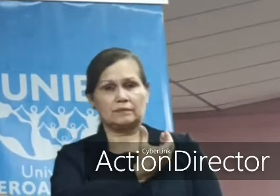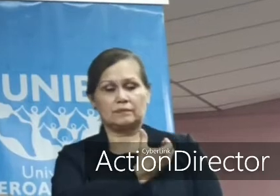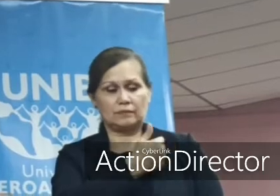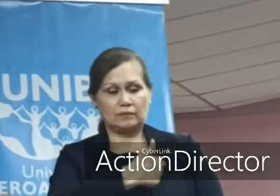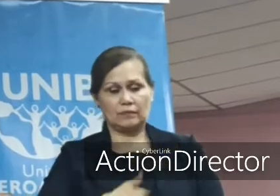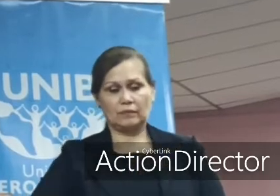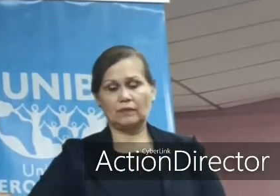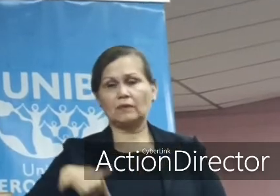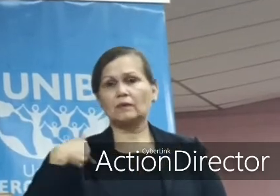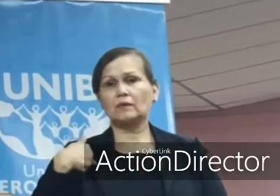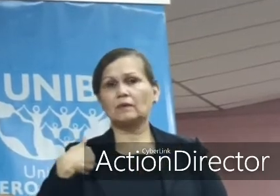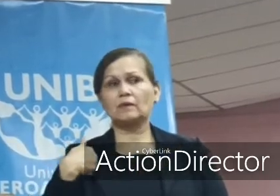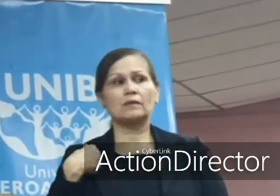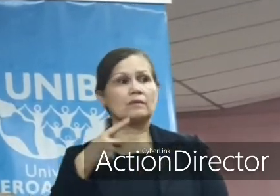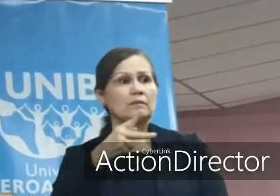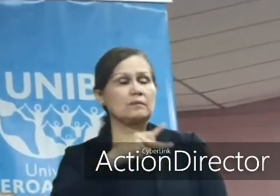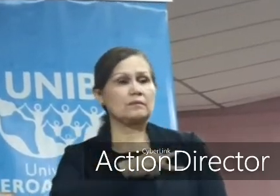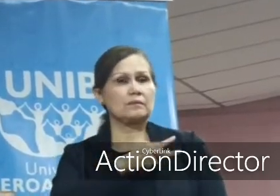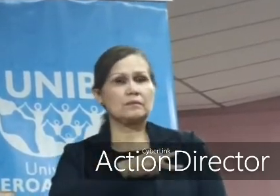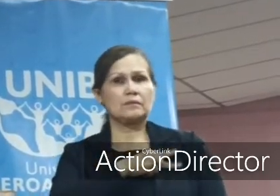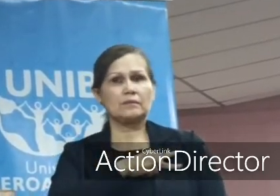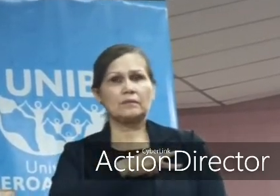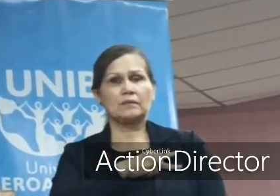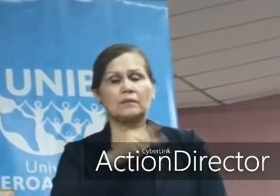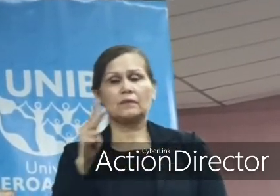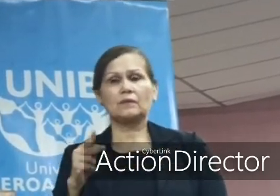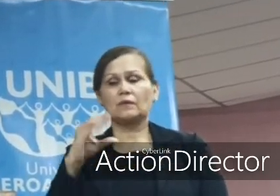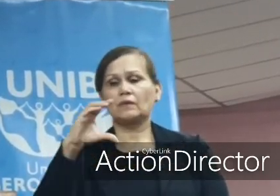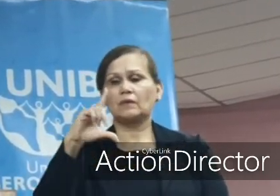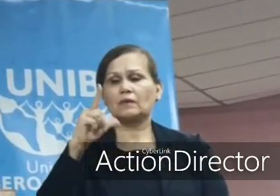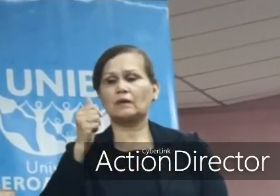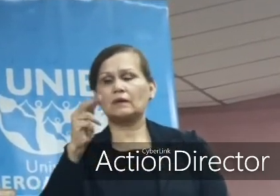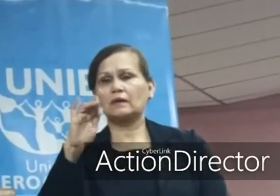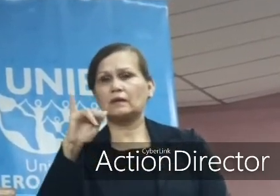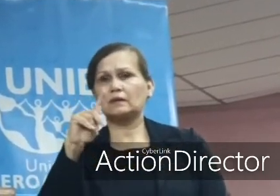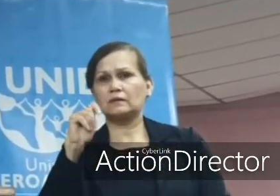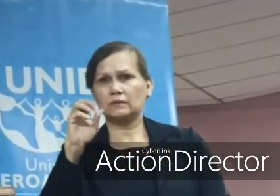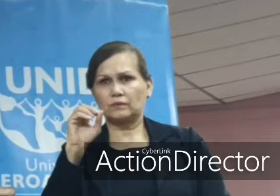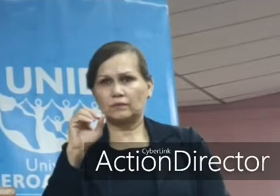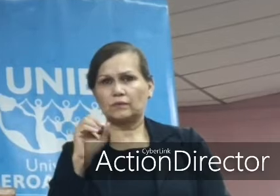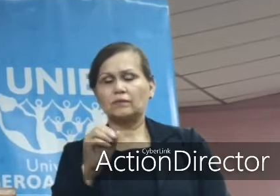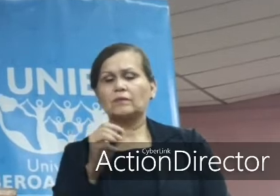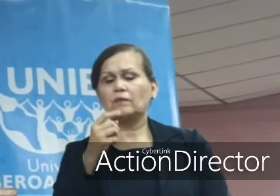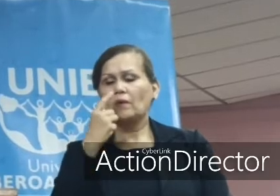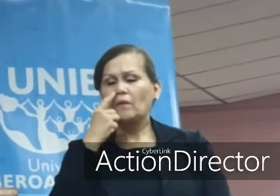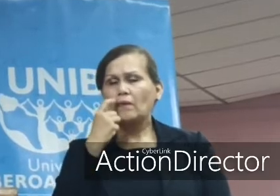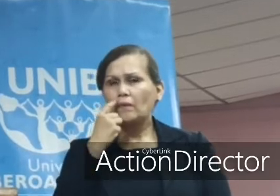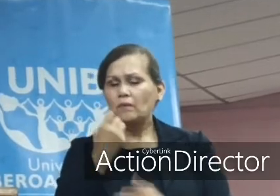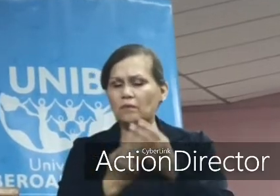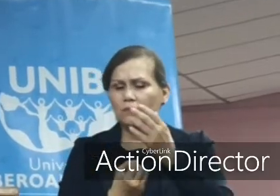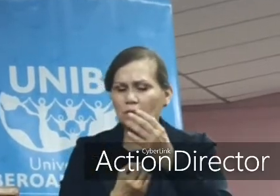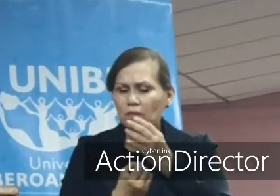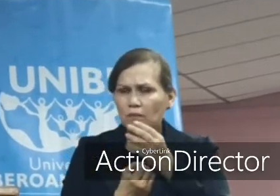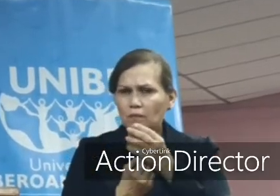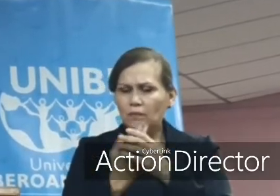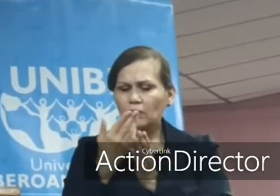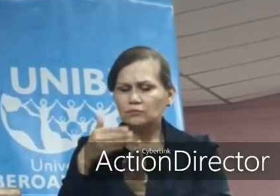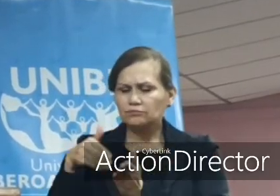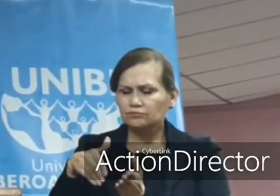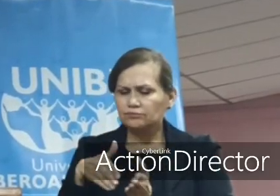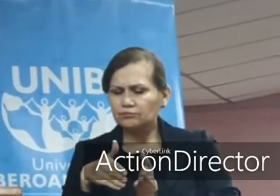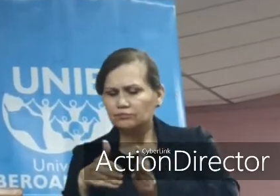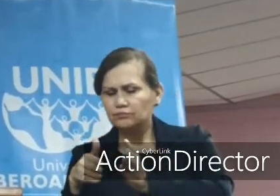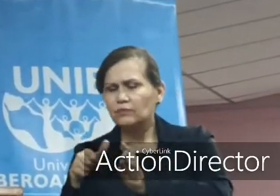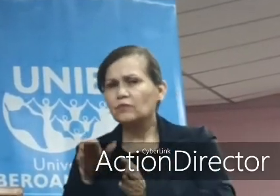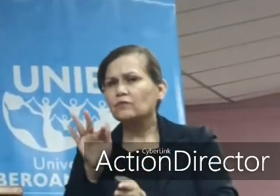de Concepción y la persona del profesor Clarito Rojas, que empezó marcando el rumbo del